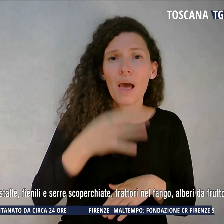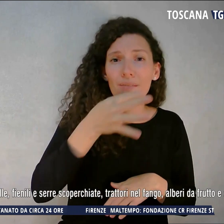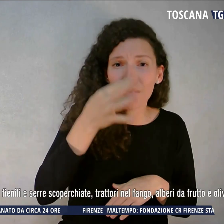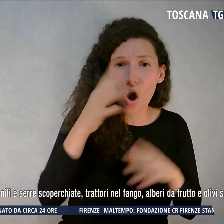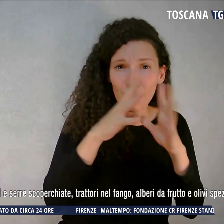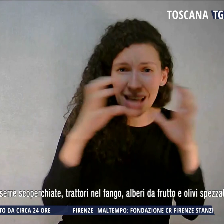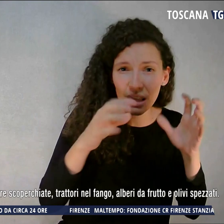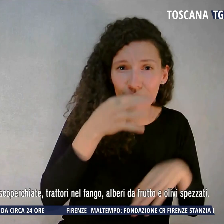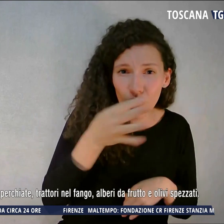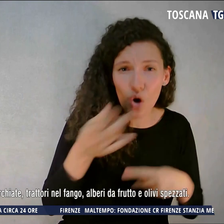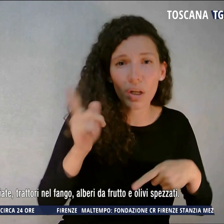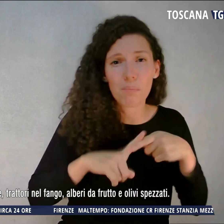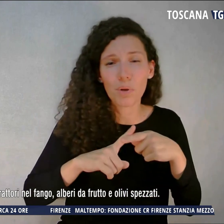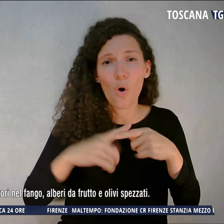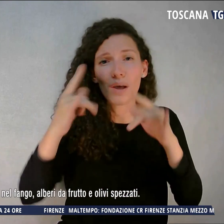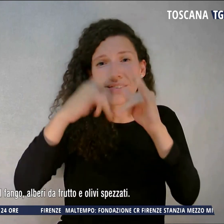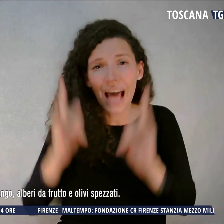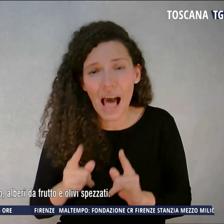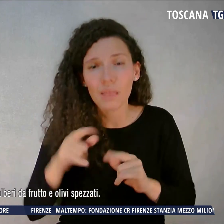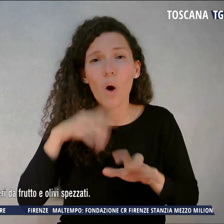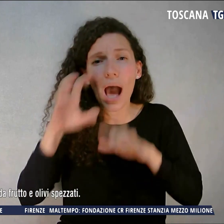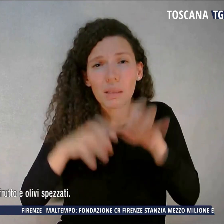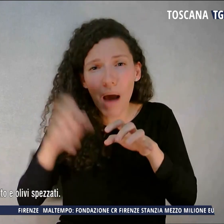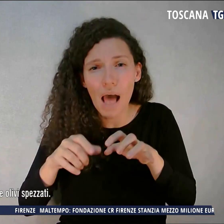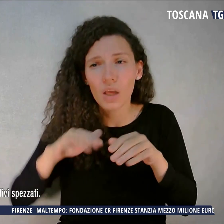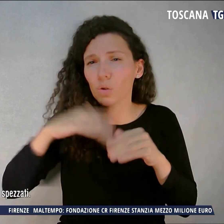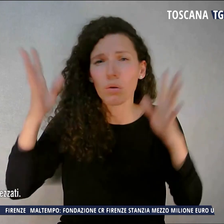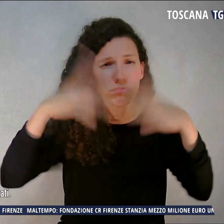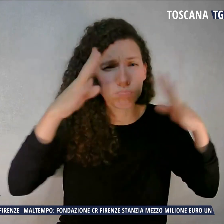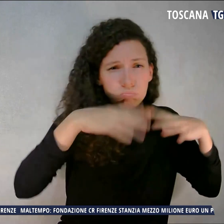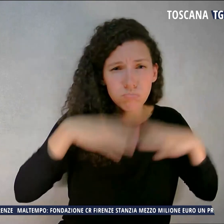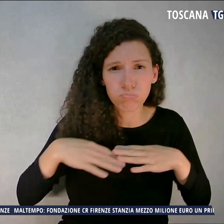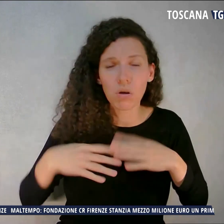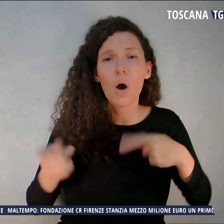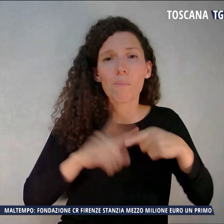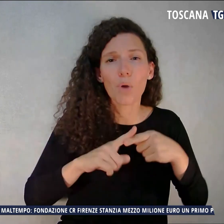scoperchiate, trattori nel fango, alberi da frutto e olibi spezzati.